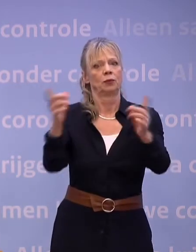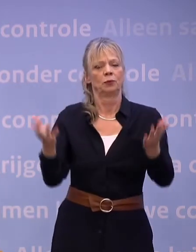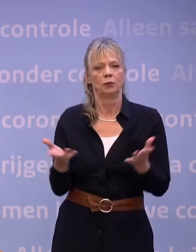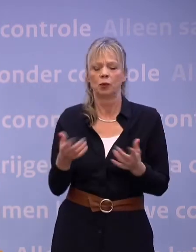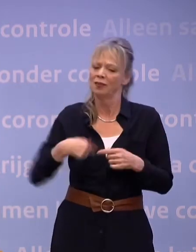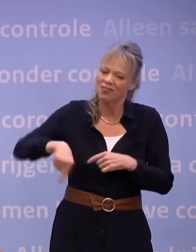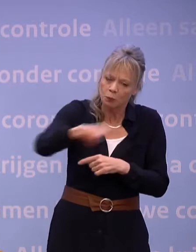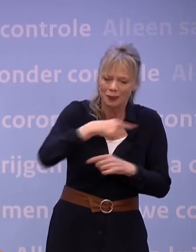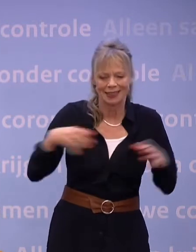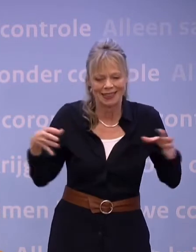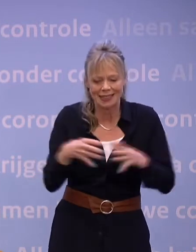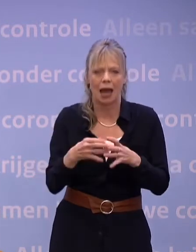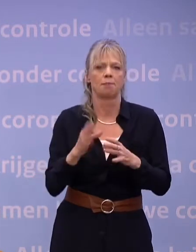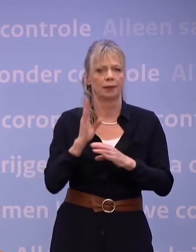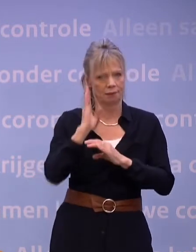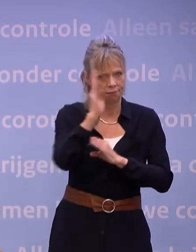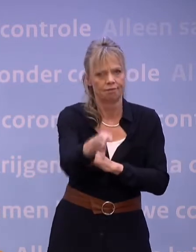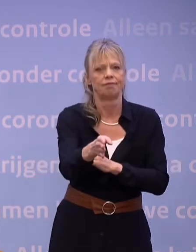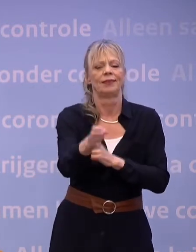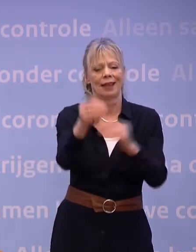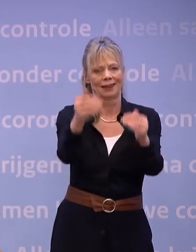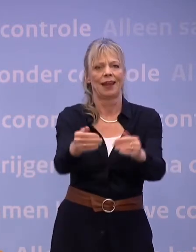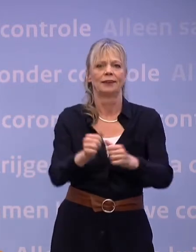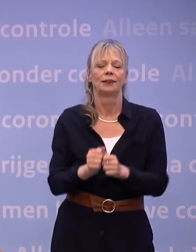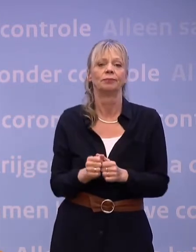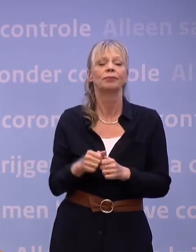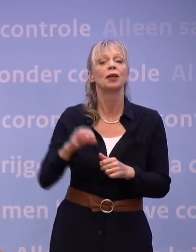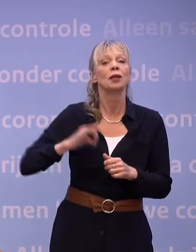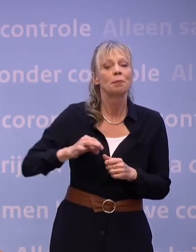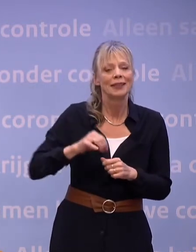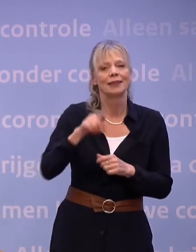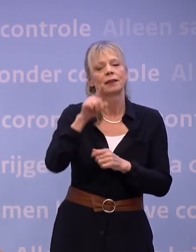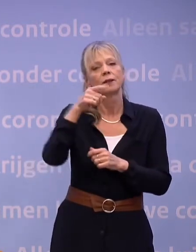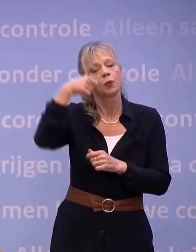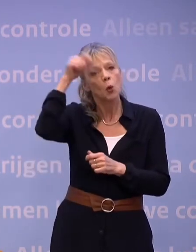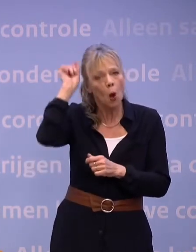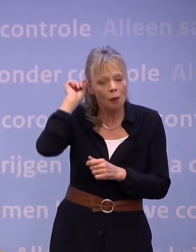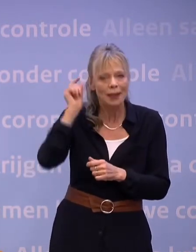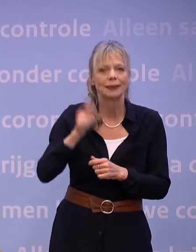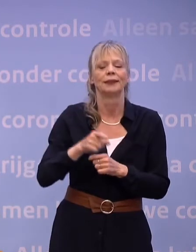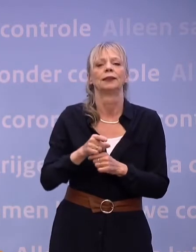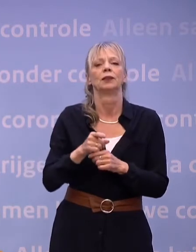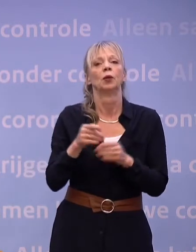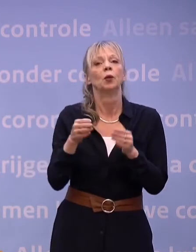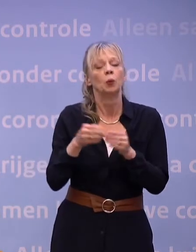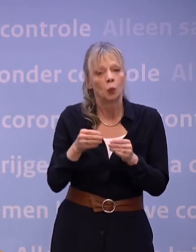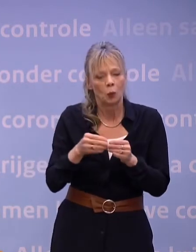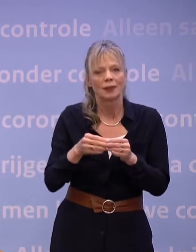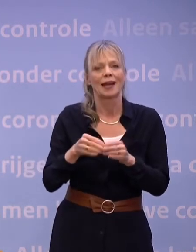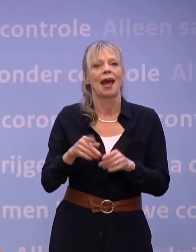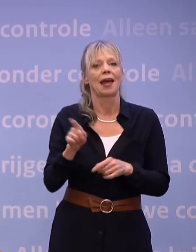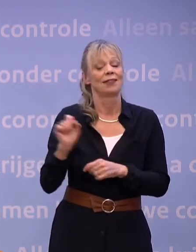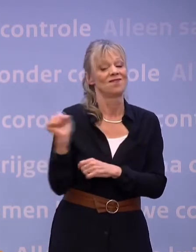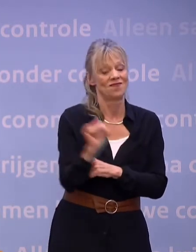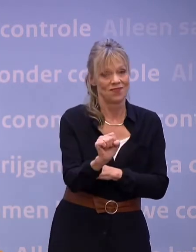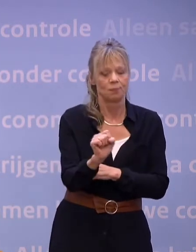De ministers die erover gaan, Wouter Koolmees, Bobke Hoekstra en Erik Wiebes... ...komen met een plan voor een